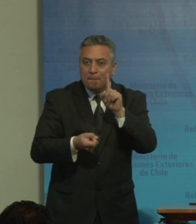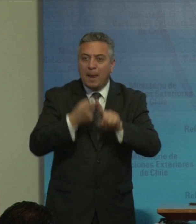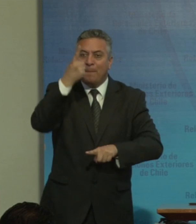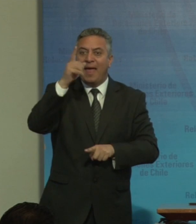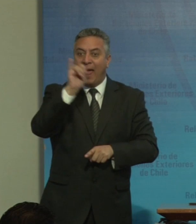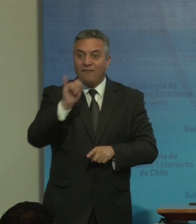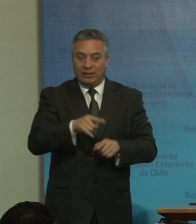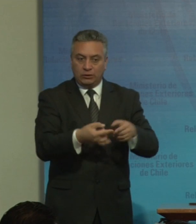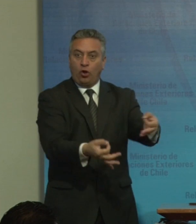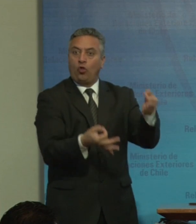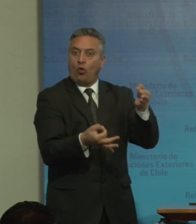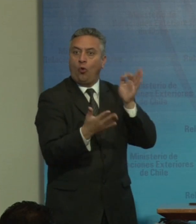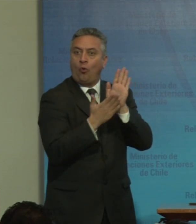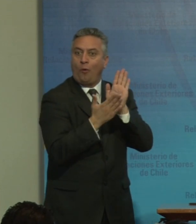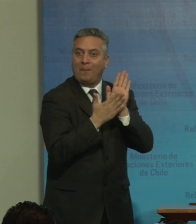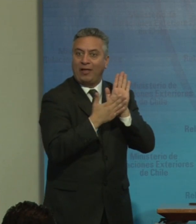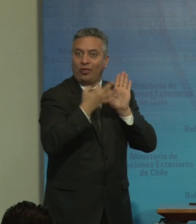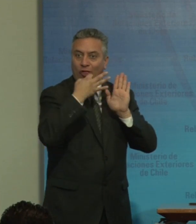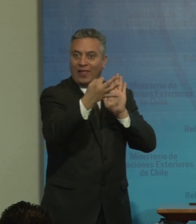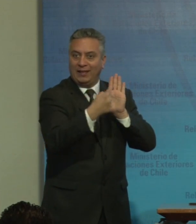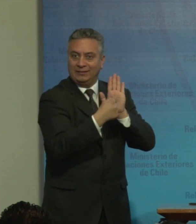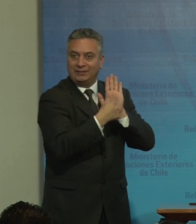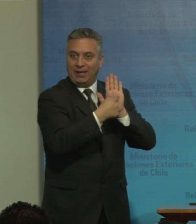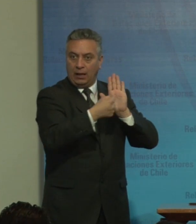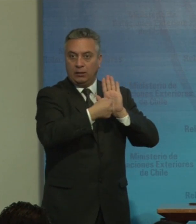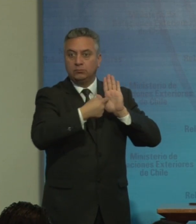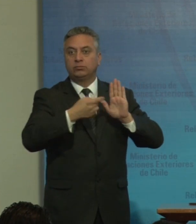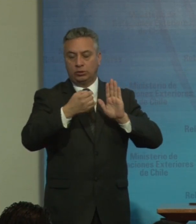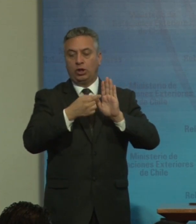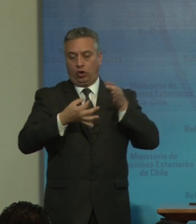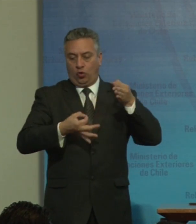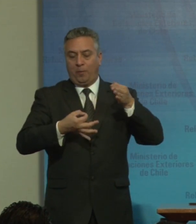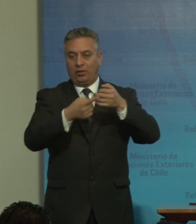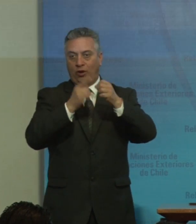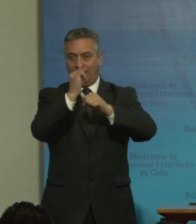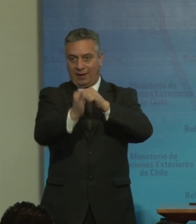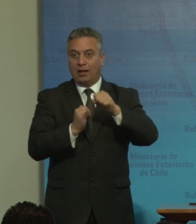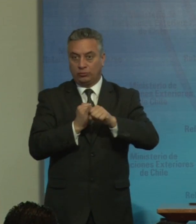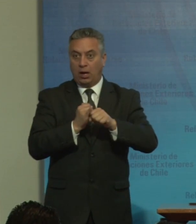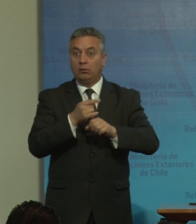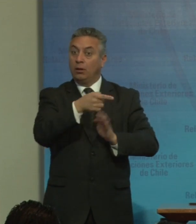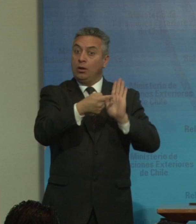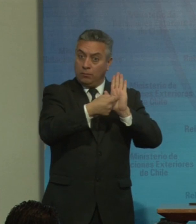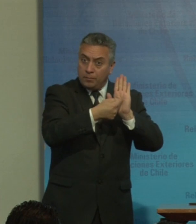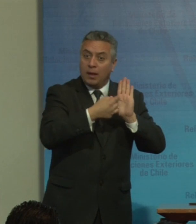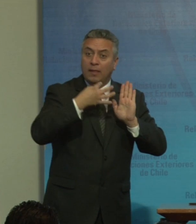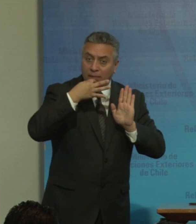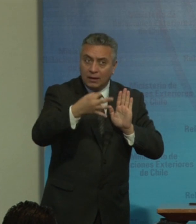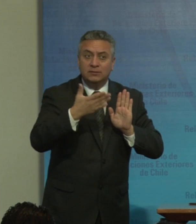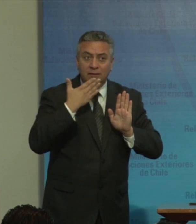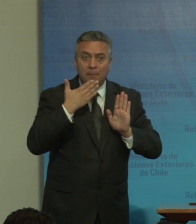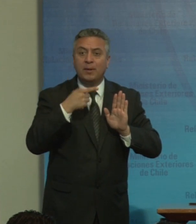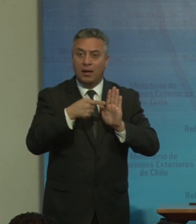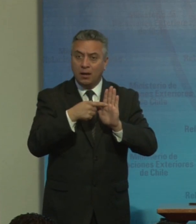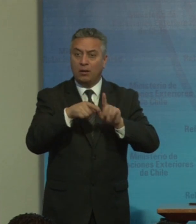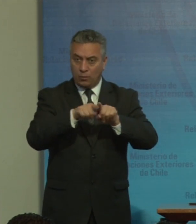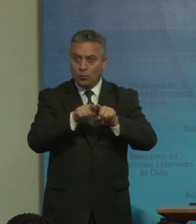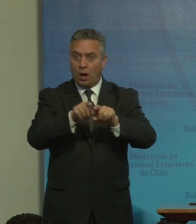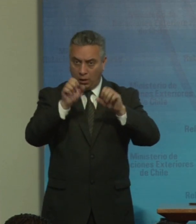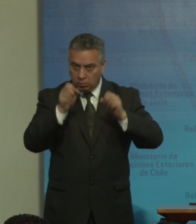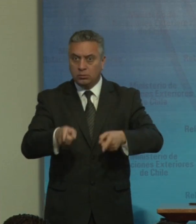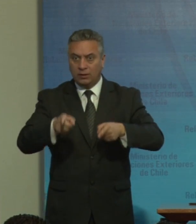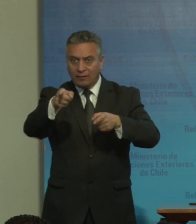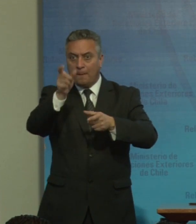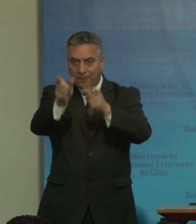un documento internacional de derechos humanos y dice también que el desarrollo internacional tiene que ser inclusivo y accesible para